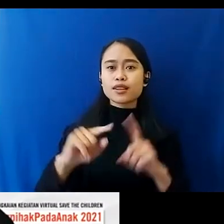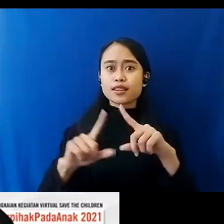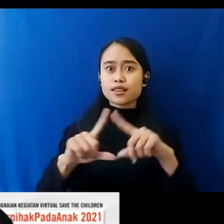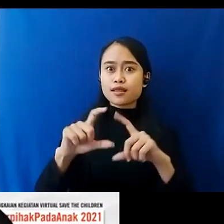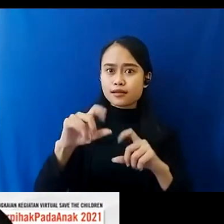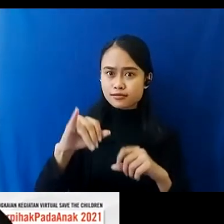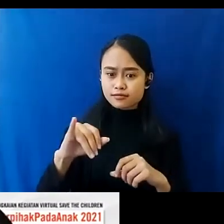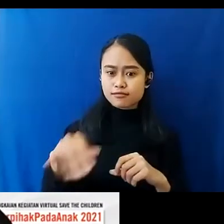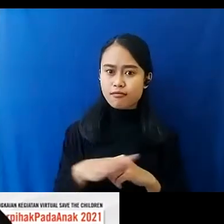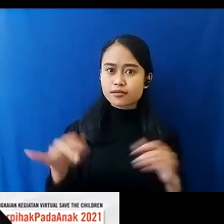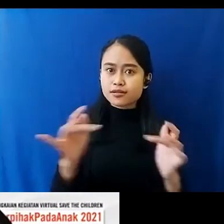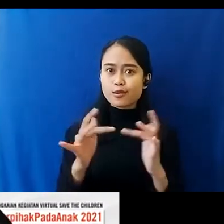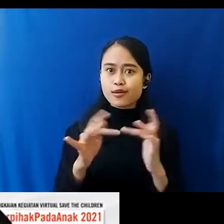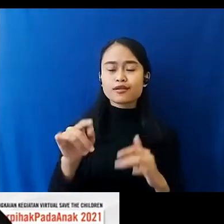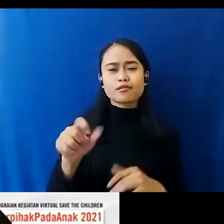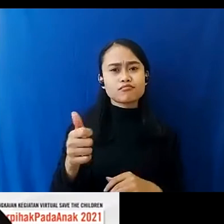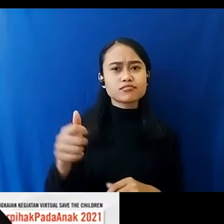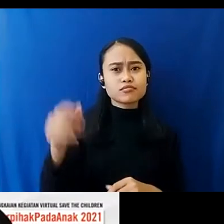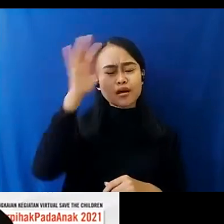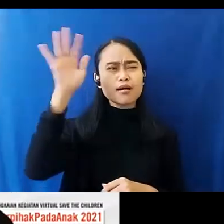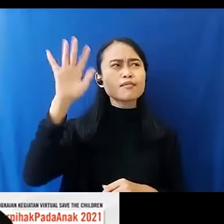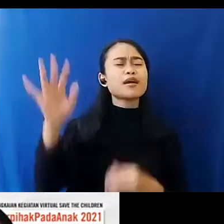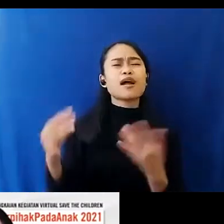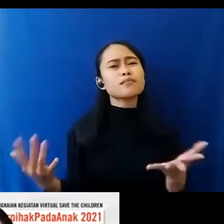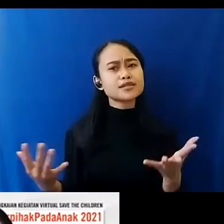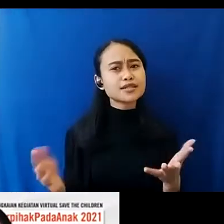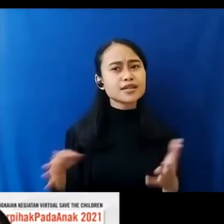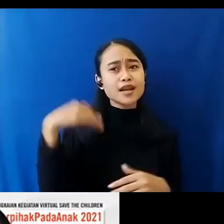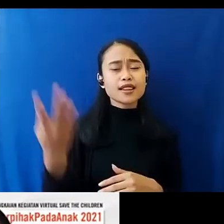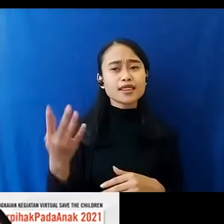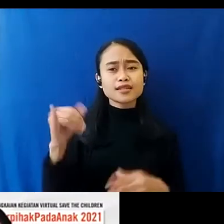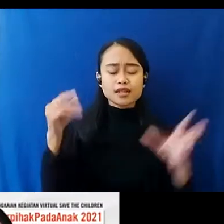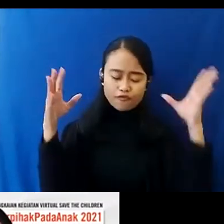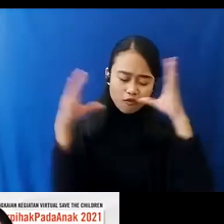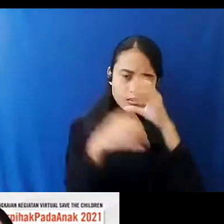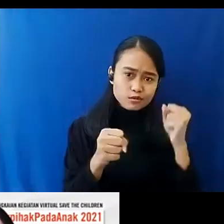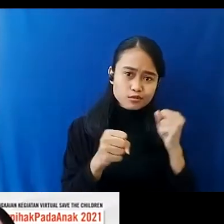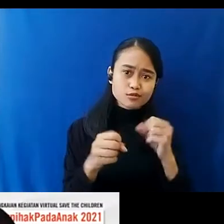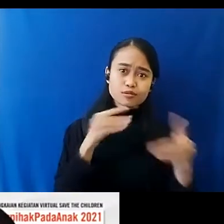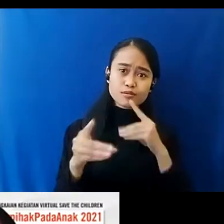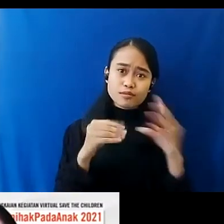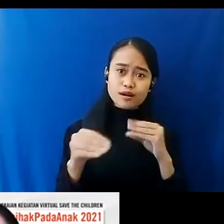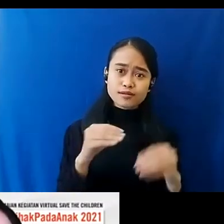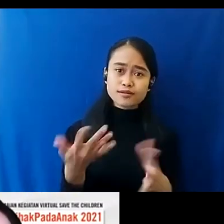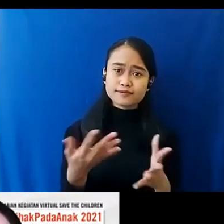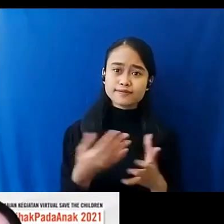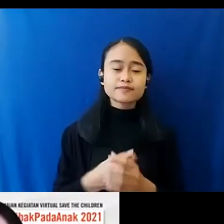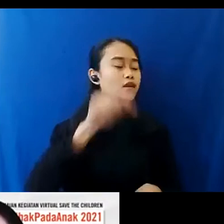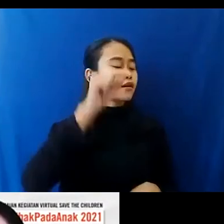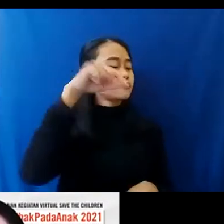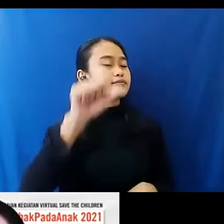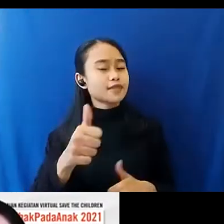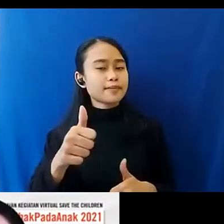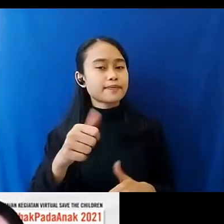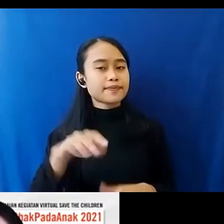Mungkin Bisa kasih Gambaran Dulu Secara Garis Besar Apa Nanti Yang Akan Menjadi Fokus Pembahasannya Begitu Mbak Betul Siap Nanti Saya